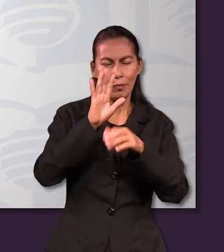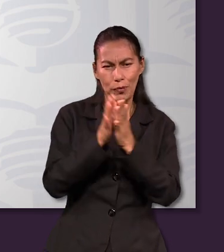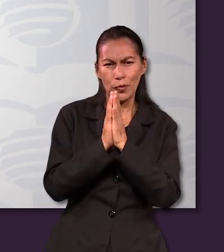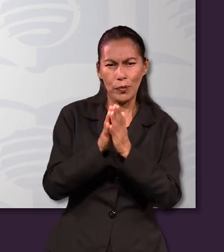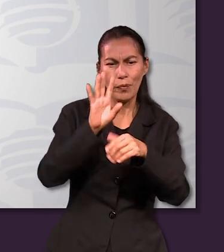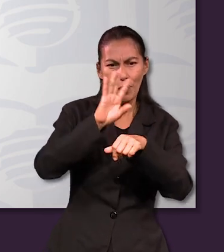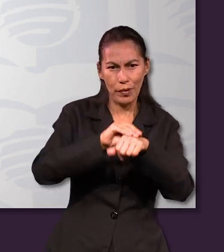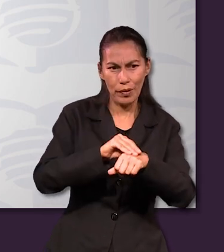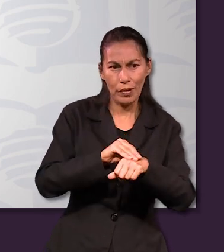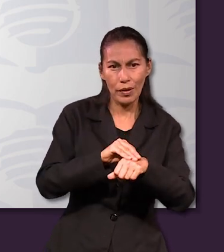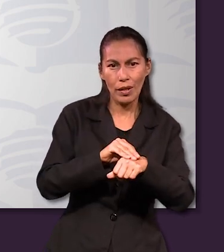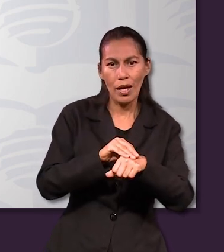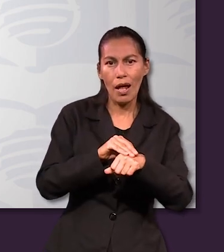esperanza para nosotros también?